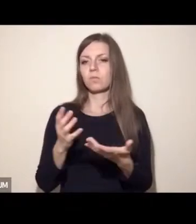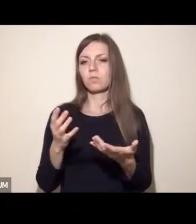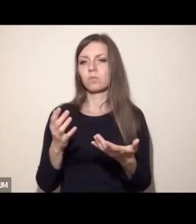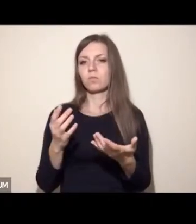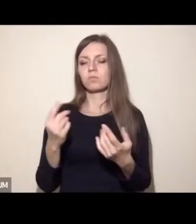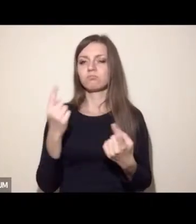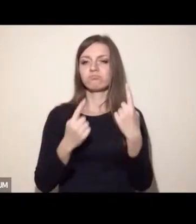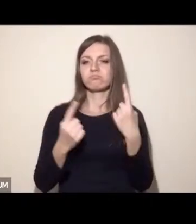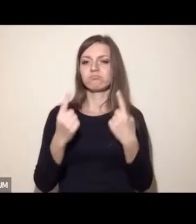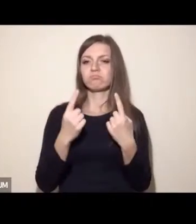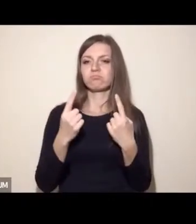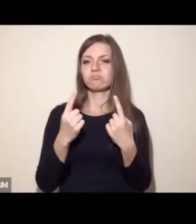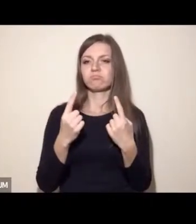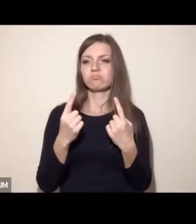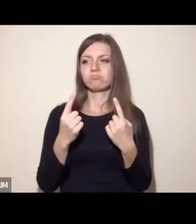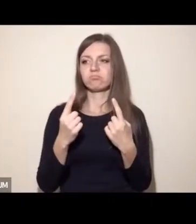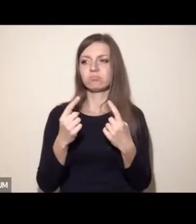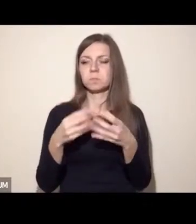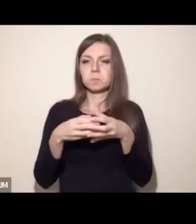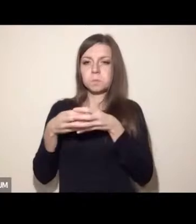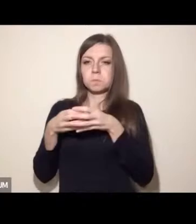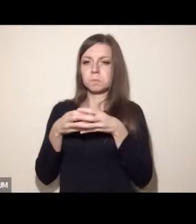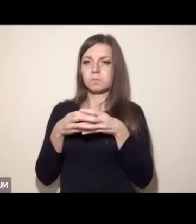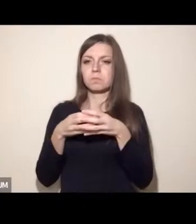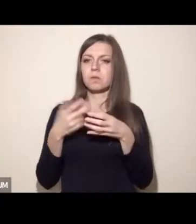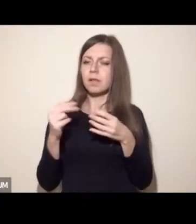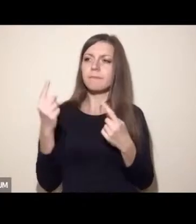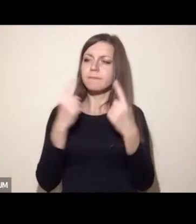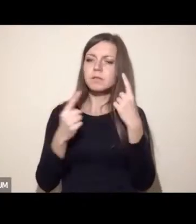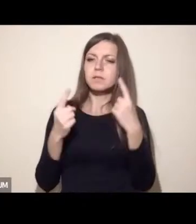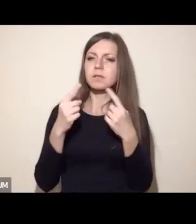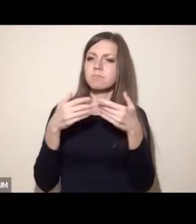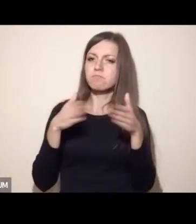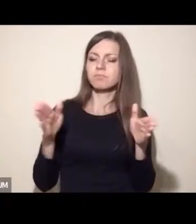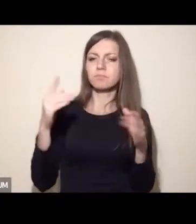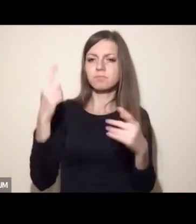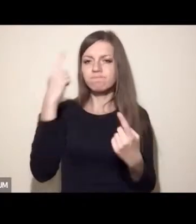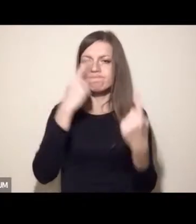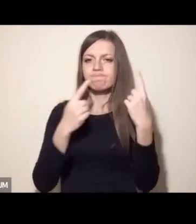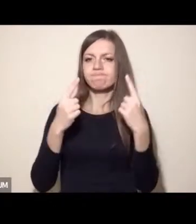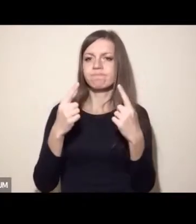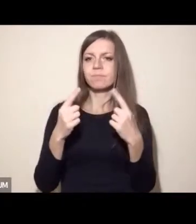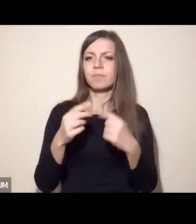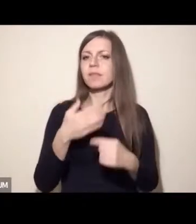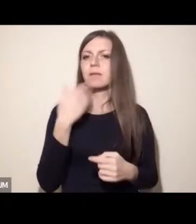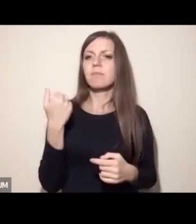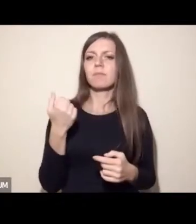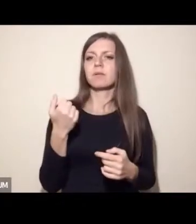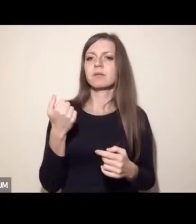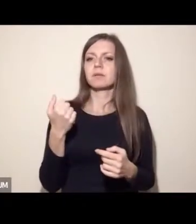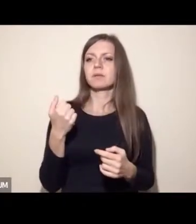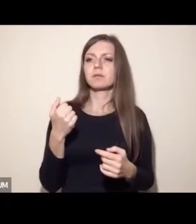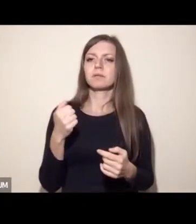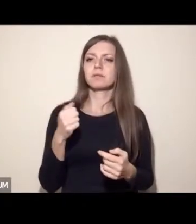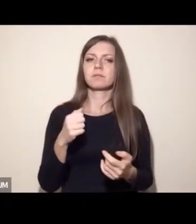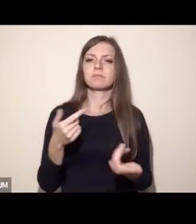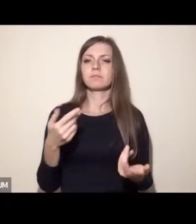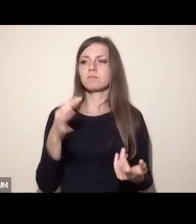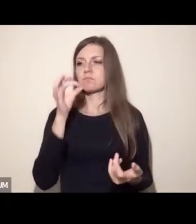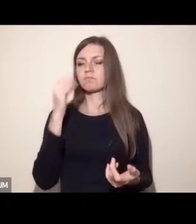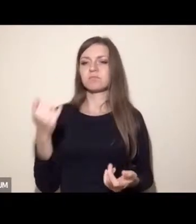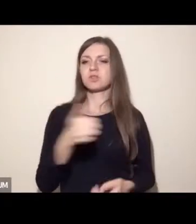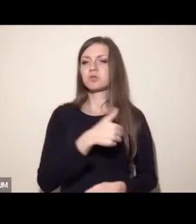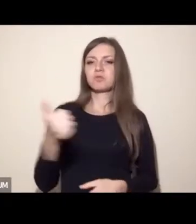Zastanawiajcie się tylko nad tym, jak wykorzystywać, nie czy wykorzystywać. Czyli nie mamy takiego, nie mamy klei tu na takie działania. Musimy zawsze